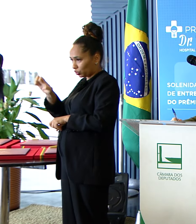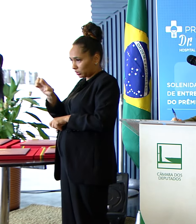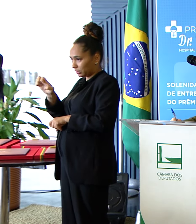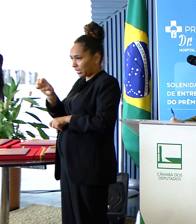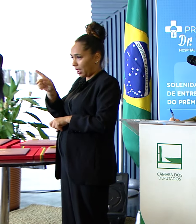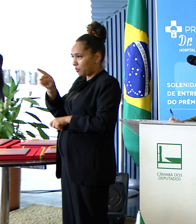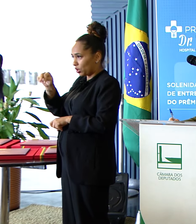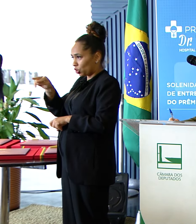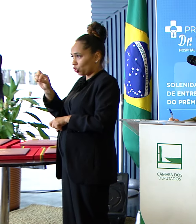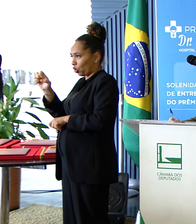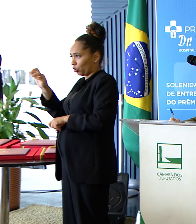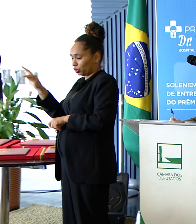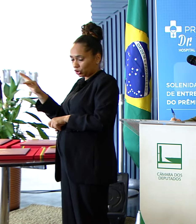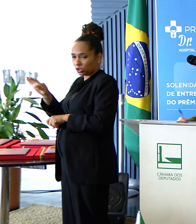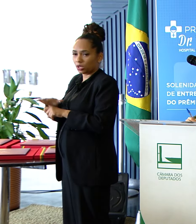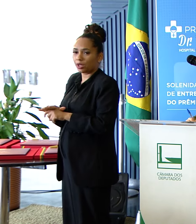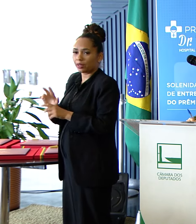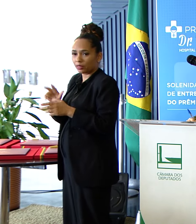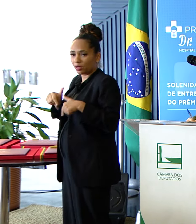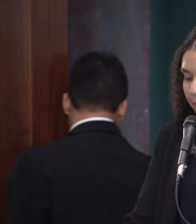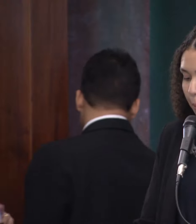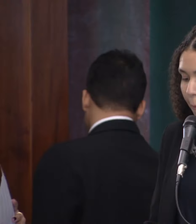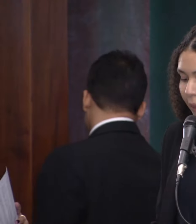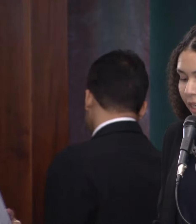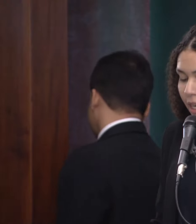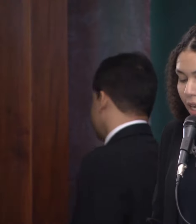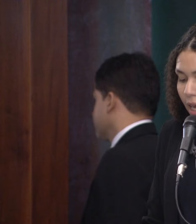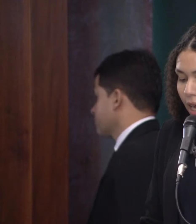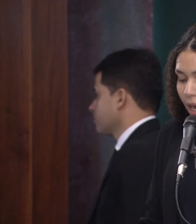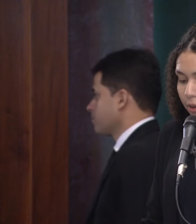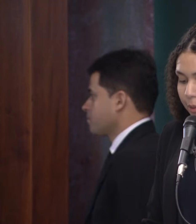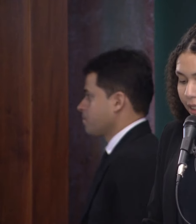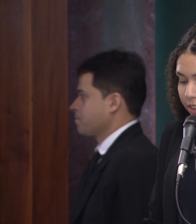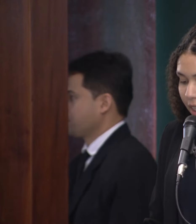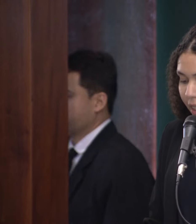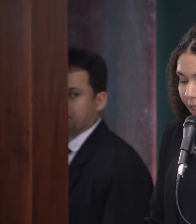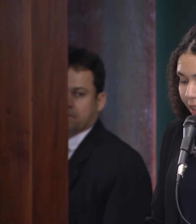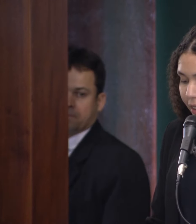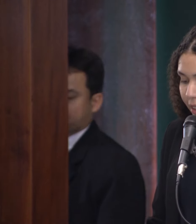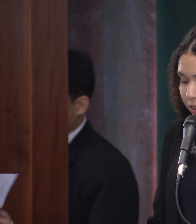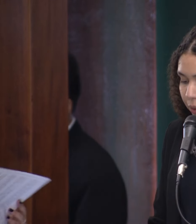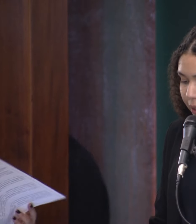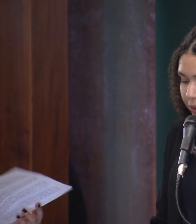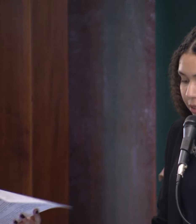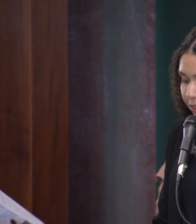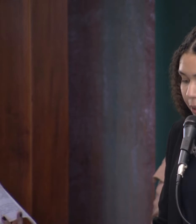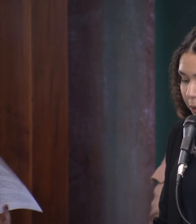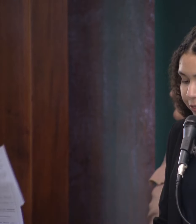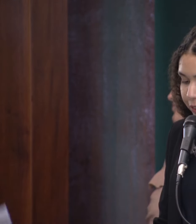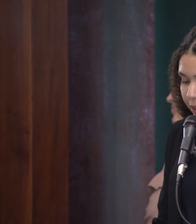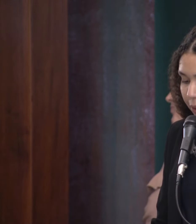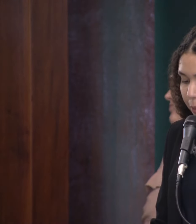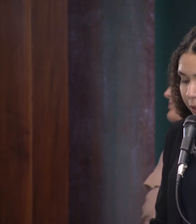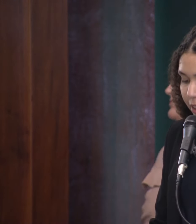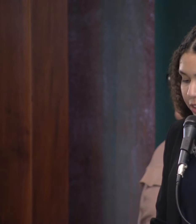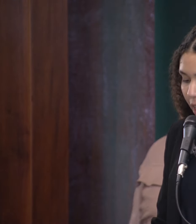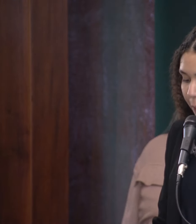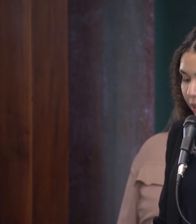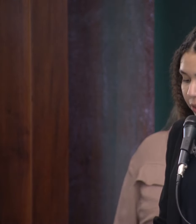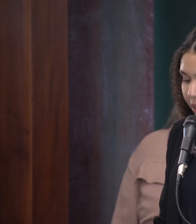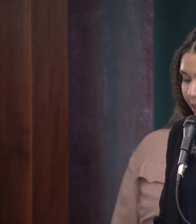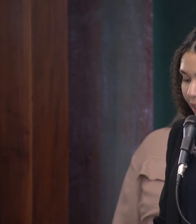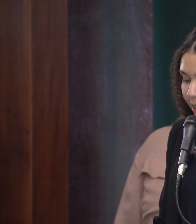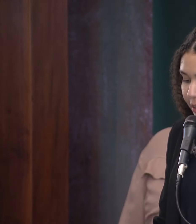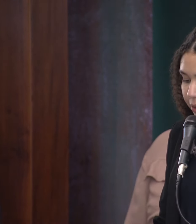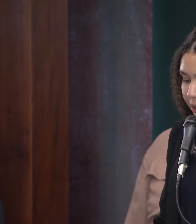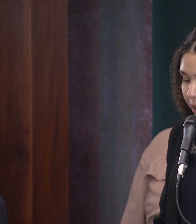sua atuação marcante em defesa da saúde da mulher. Ao homenagear aquele que dedicou a sua vida profissional e política